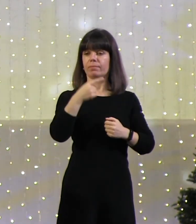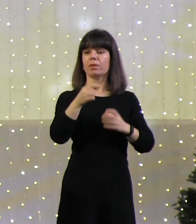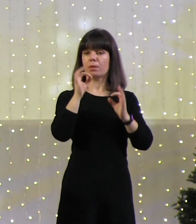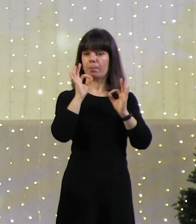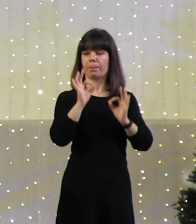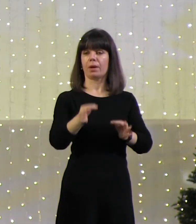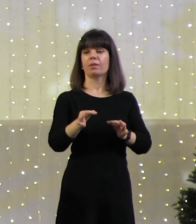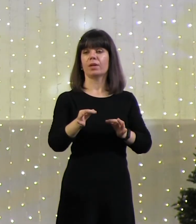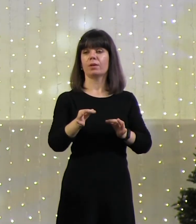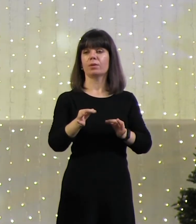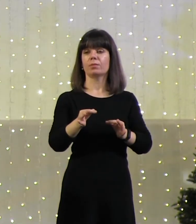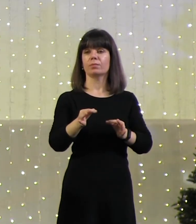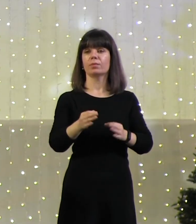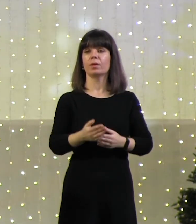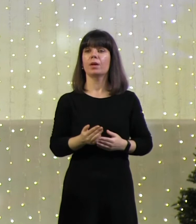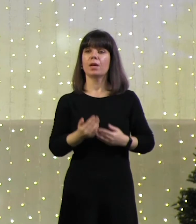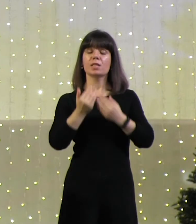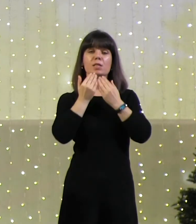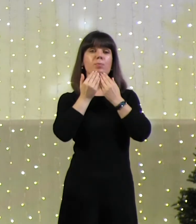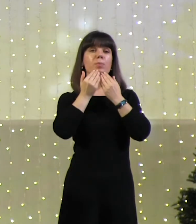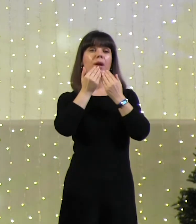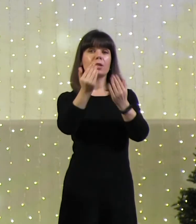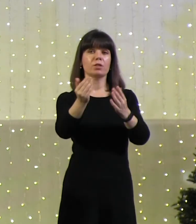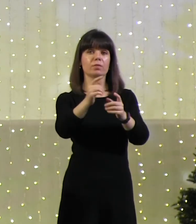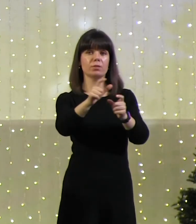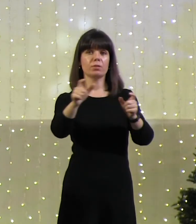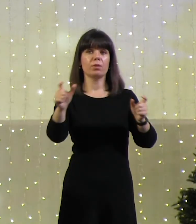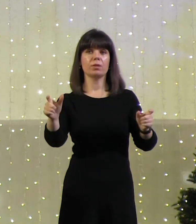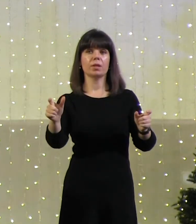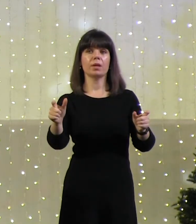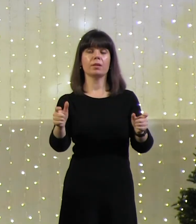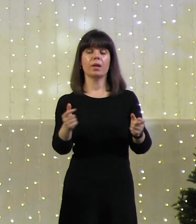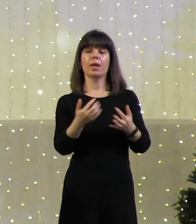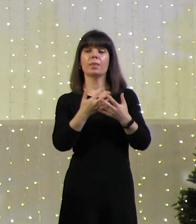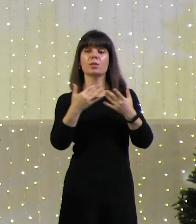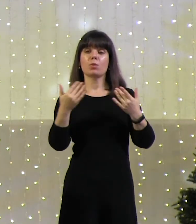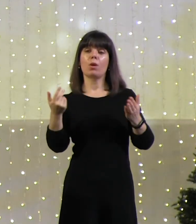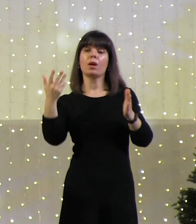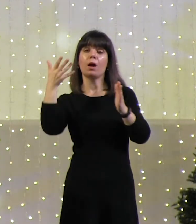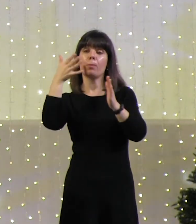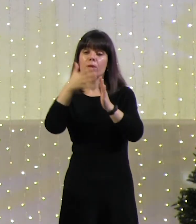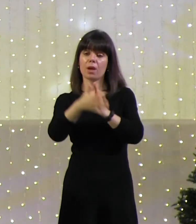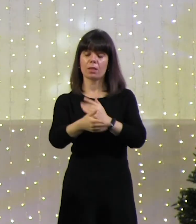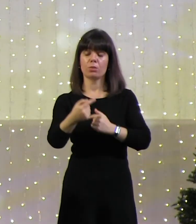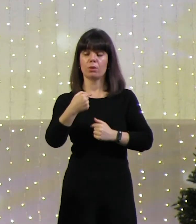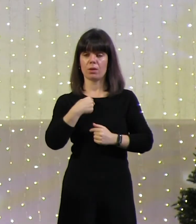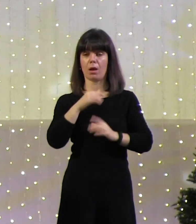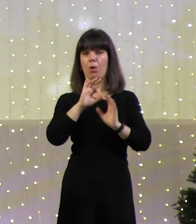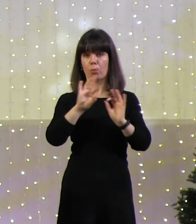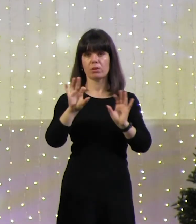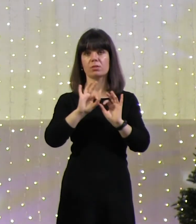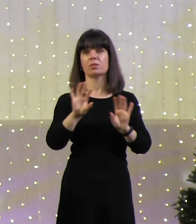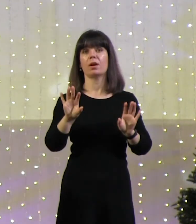спрашивать у моих слушателей, насколько ясно я высказываюсь,